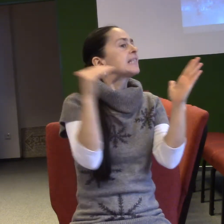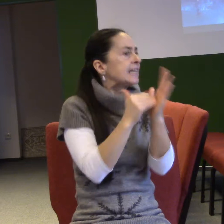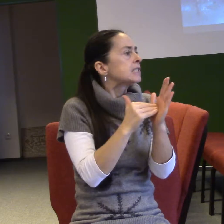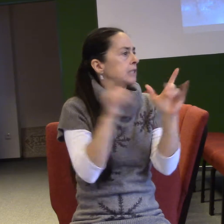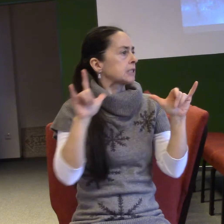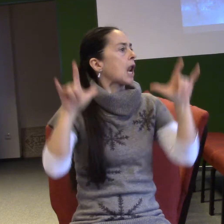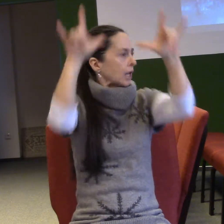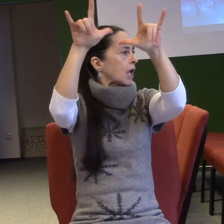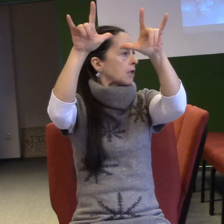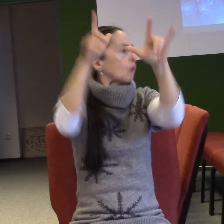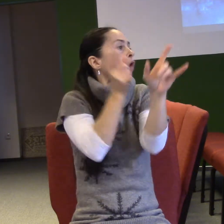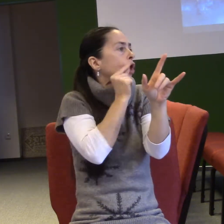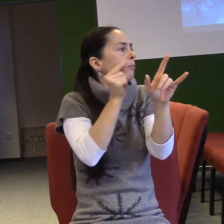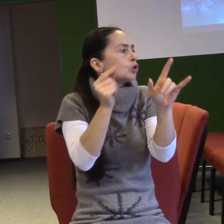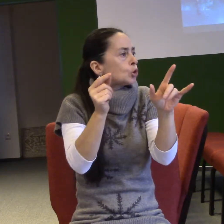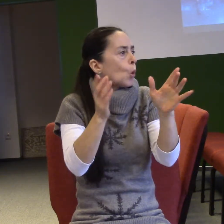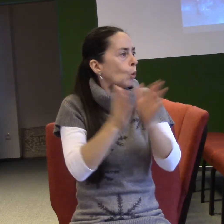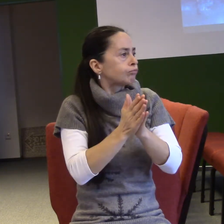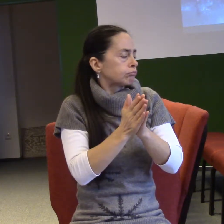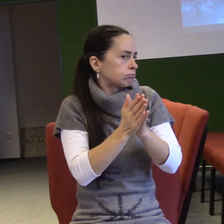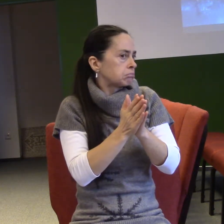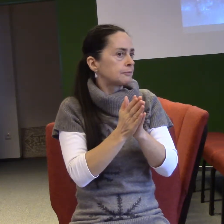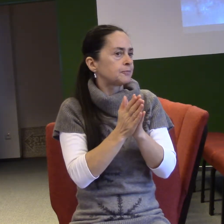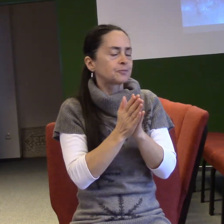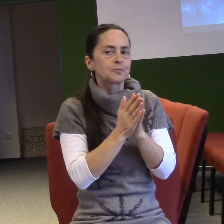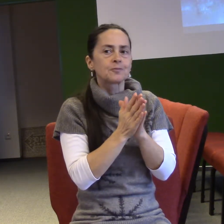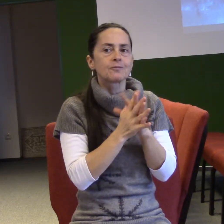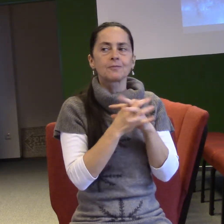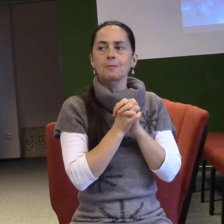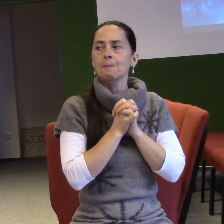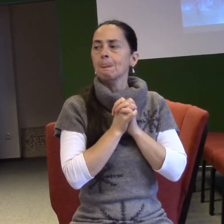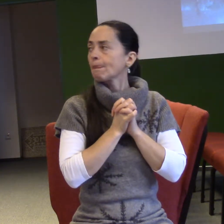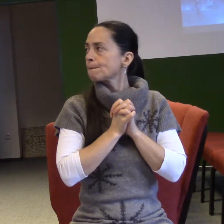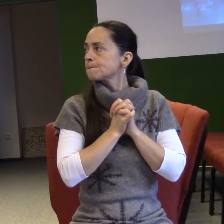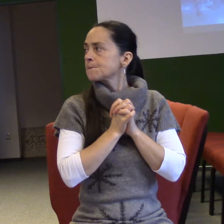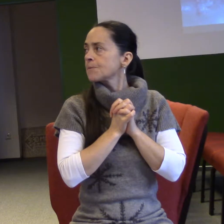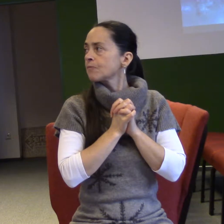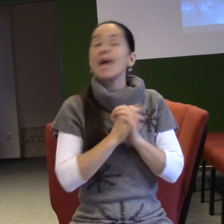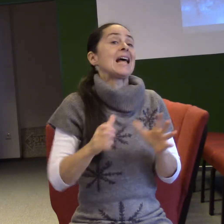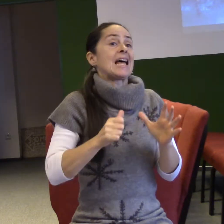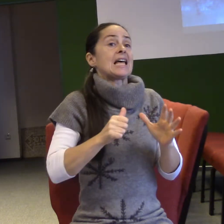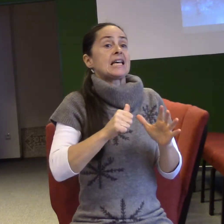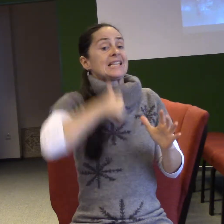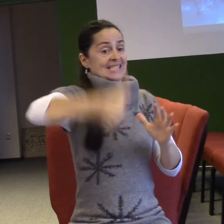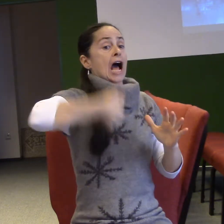hlavami a jsou celkem spokojení, pokud nemají paniku z létání. Za celý rok se po celém světě